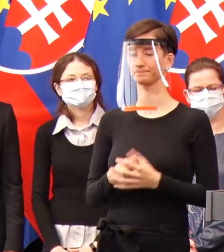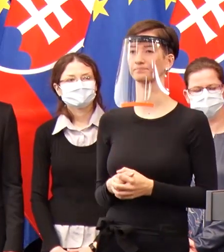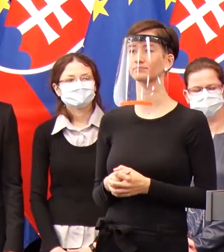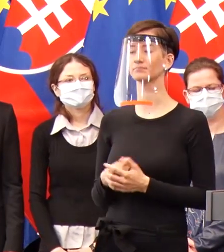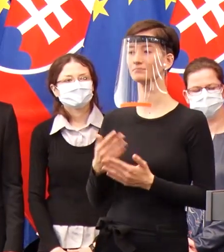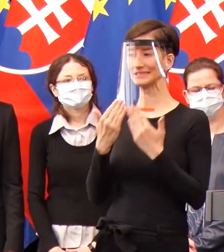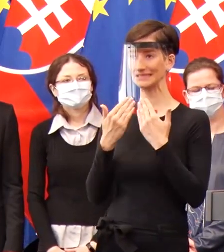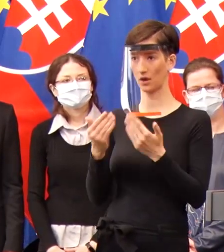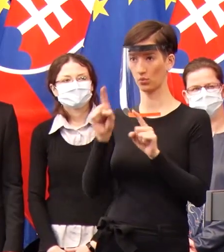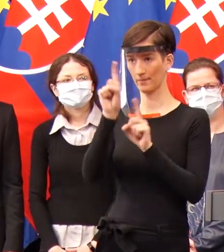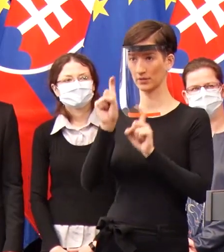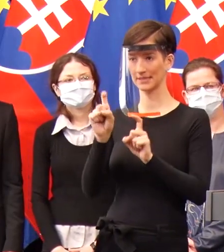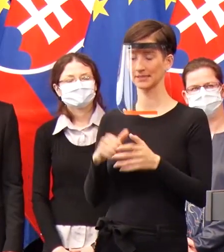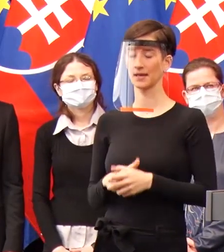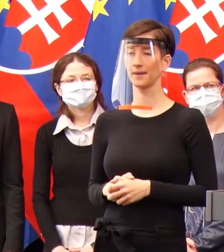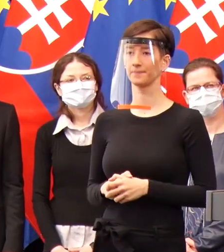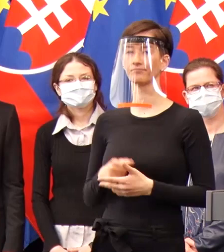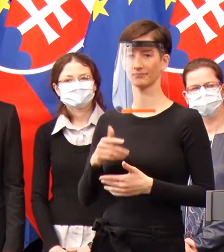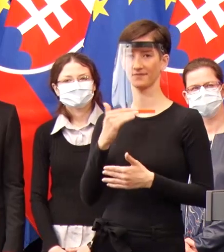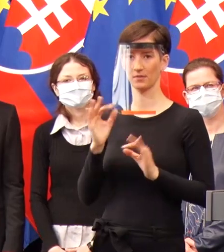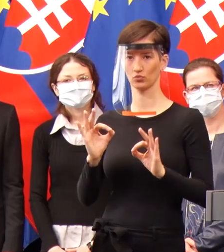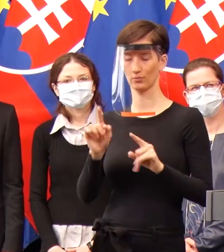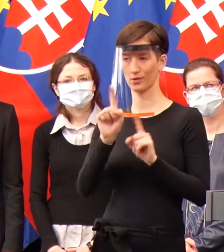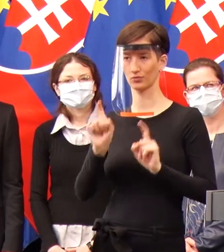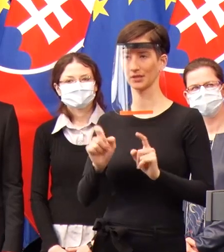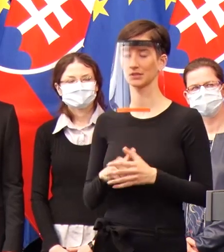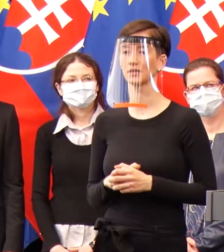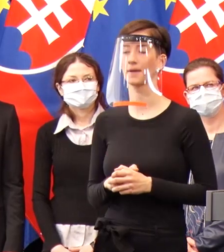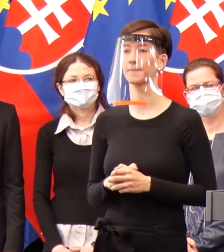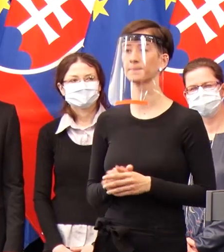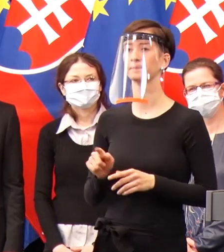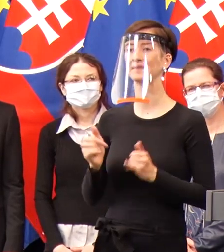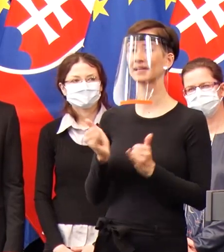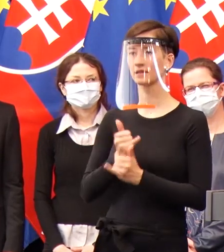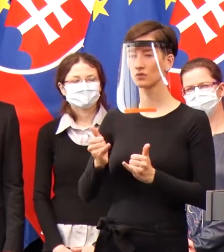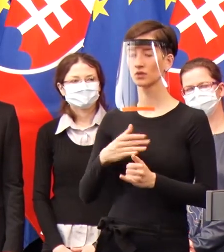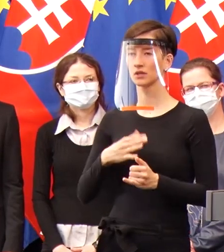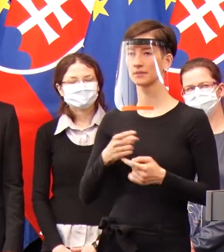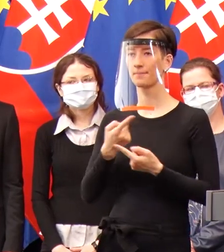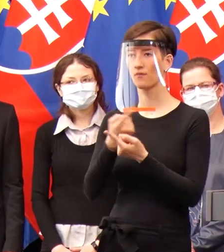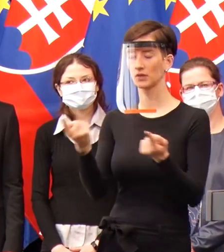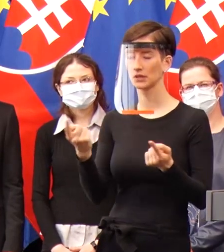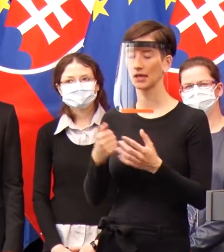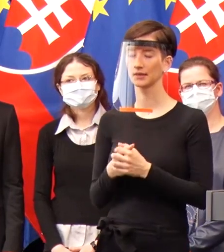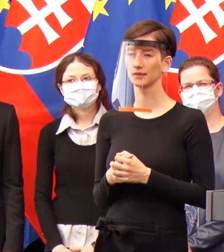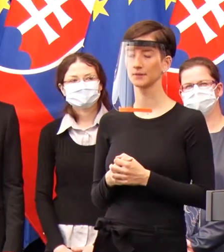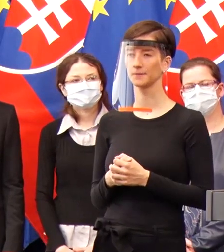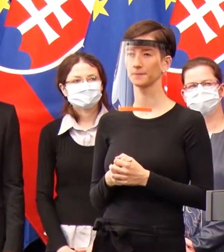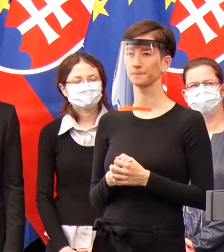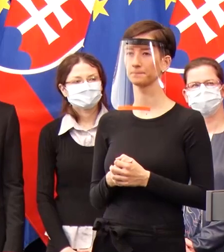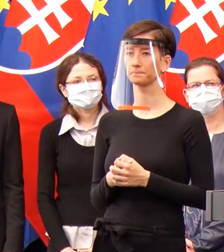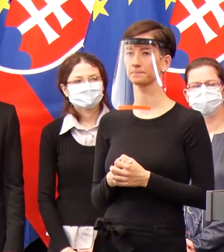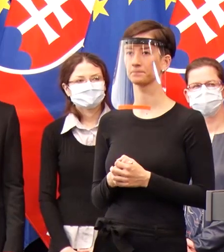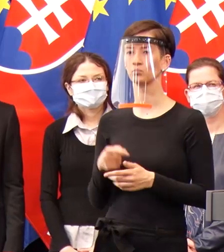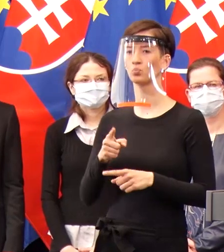Ja ďakujem za tú otázku, lebo je veľmi dobrá. A naozaj chceme zdôrazniť, že my... Toto